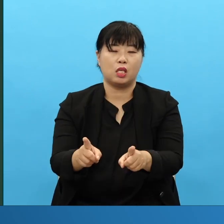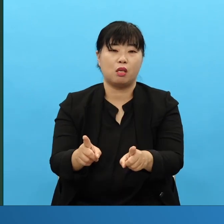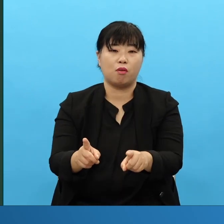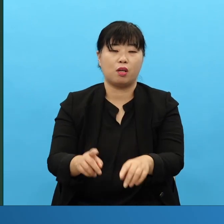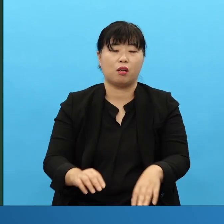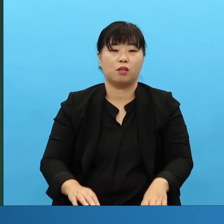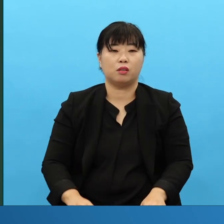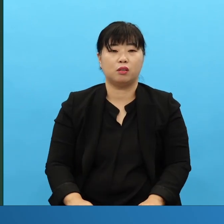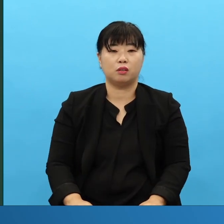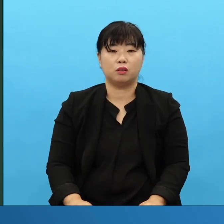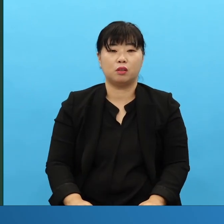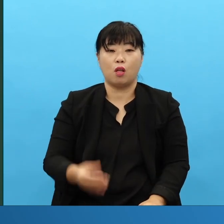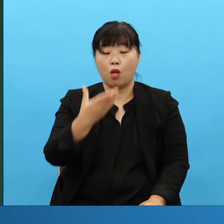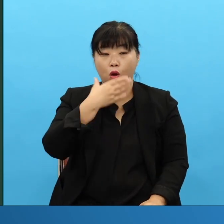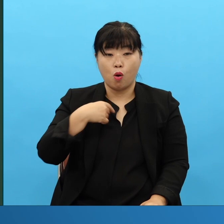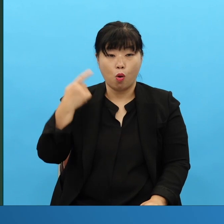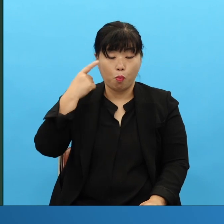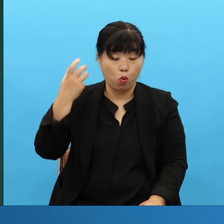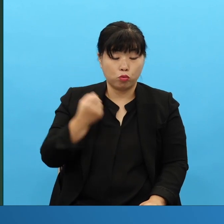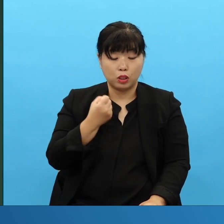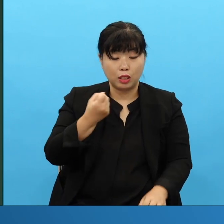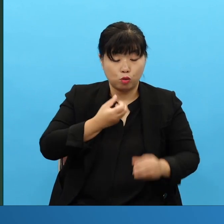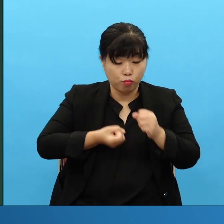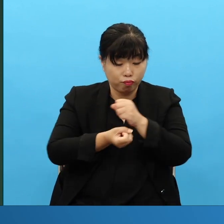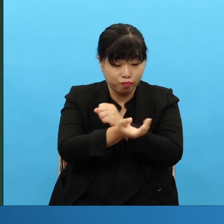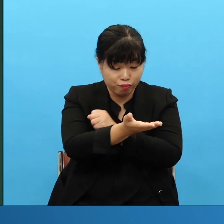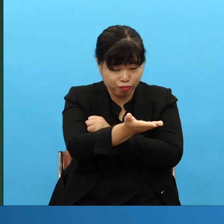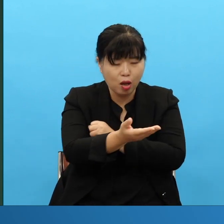으로 축복받아야 될 나라이기 때문에 여러분이 있는 겁니다